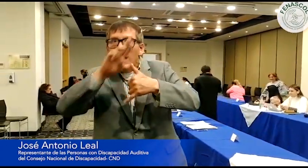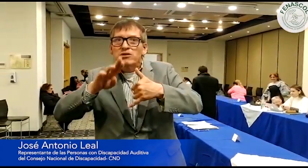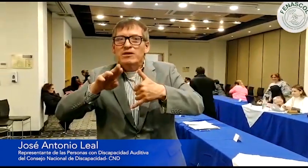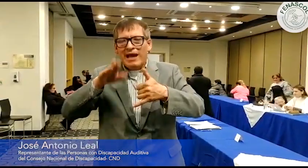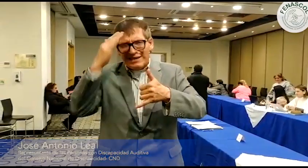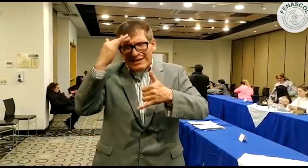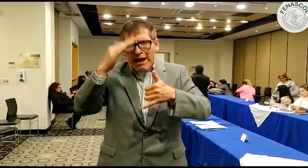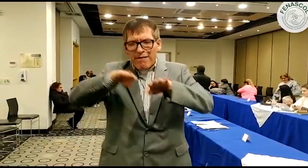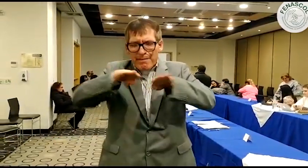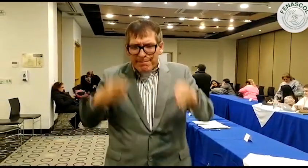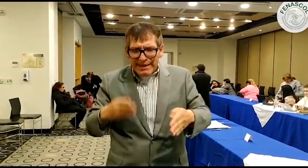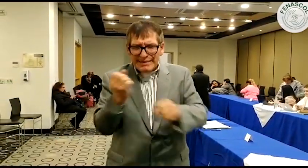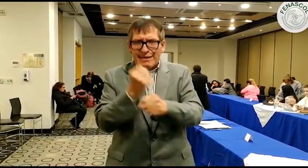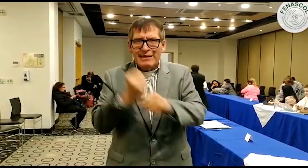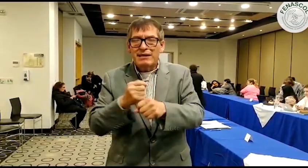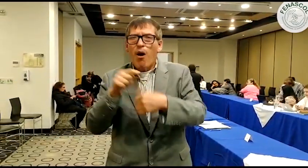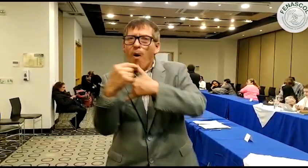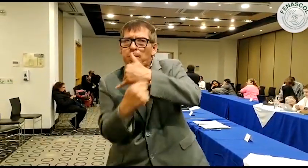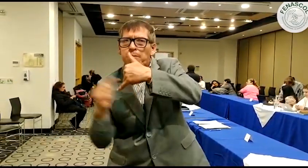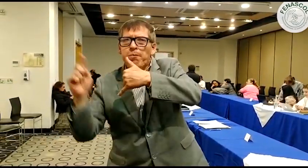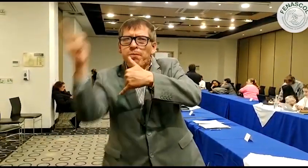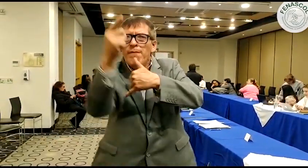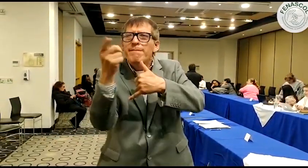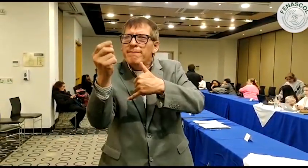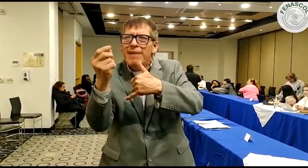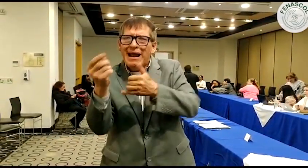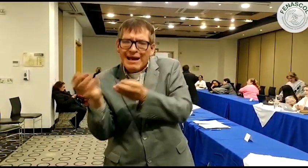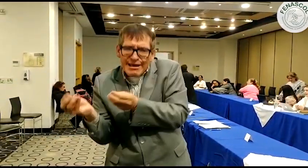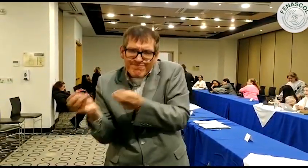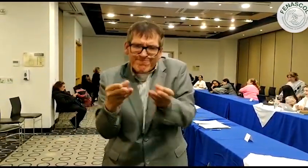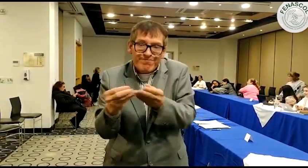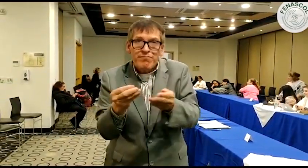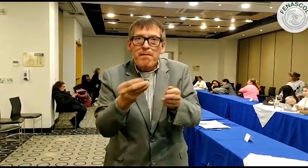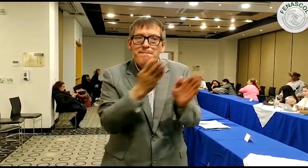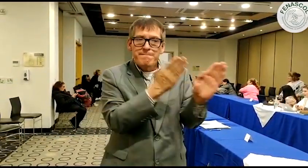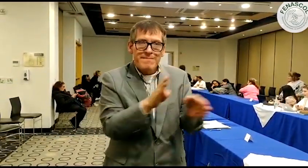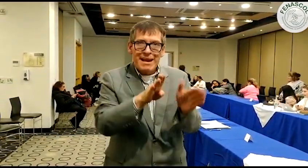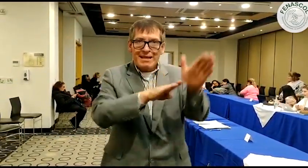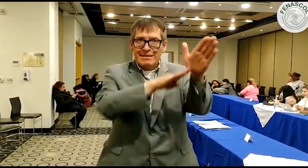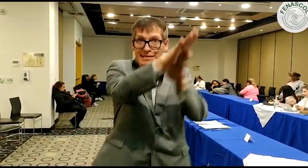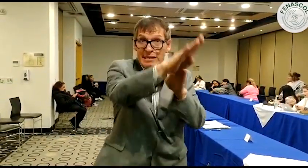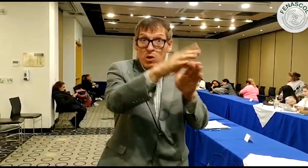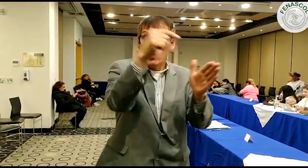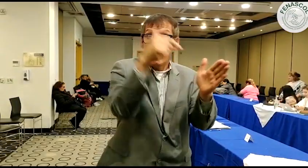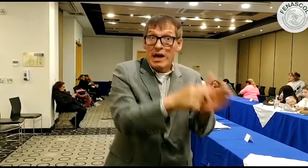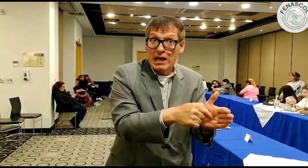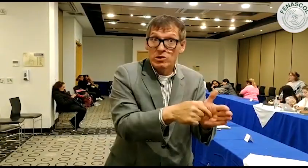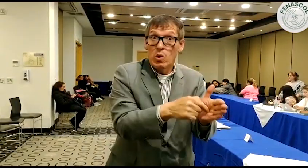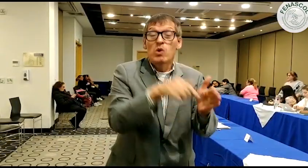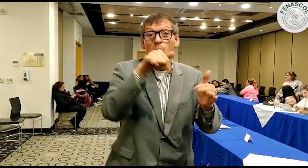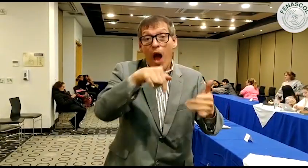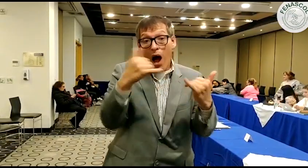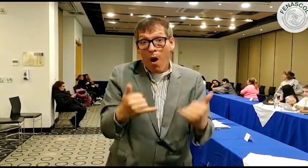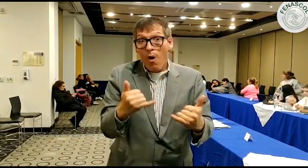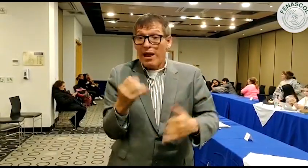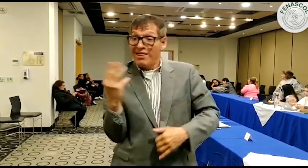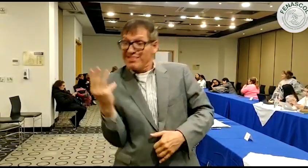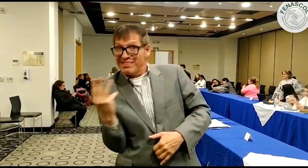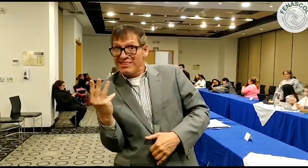en dar conclusión a las mesas de trabajo que se realizaron en toda Colombia para aportar al Plan de